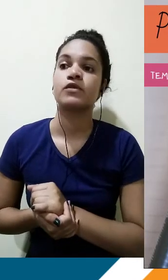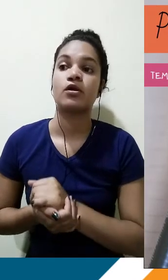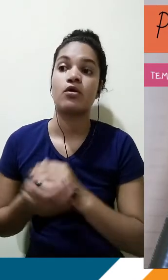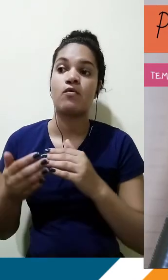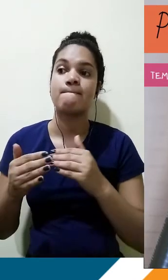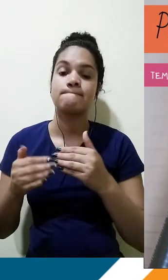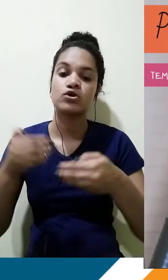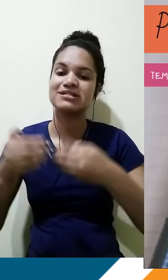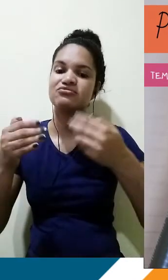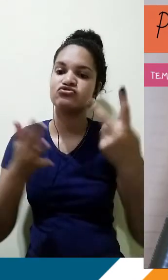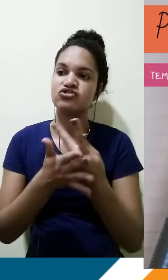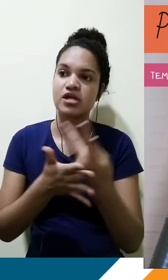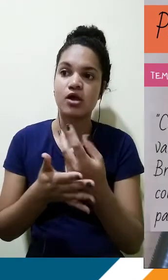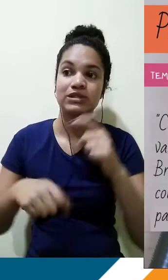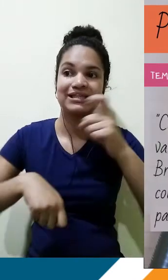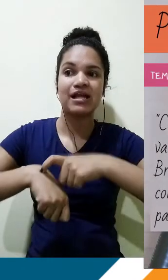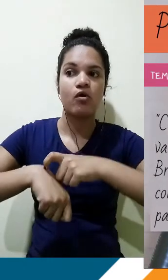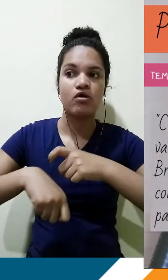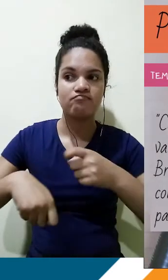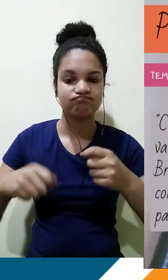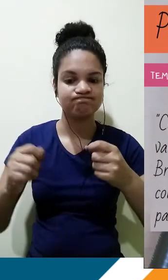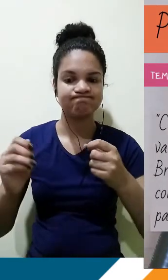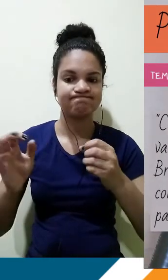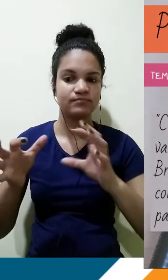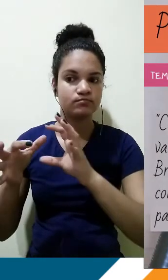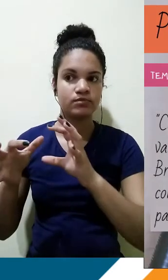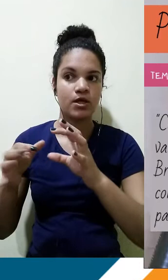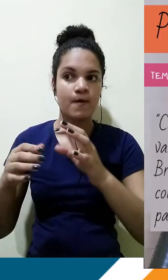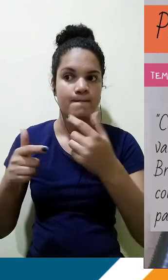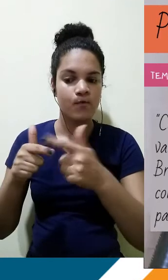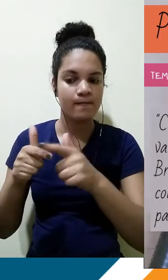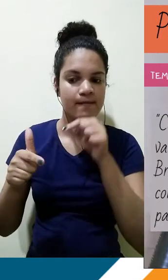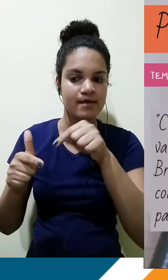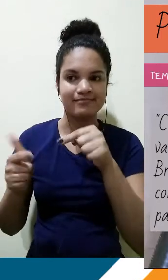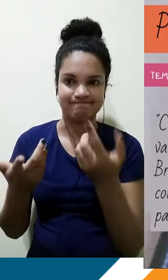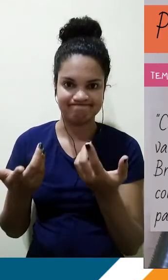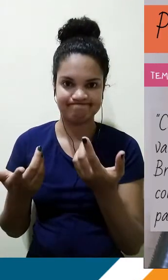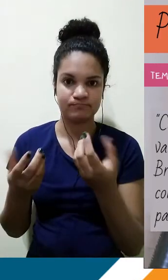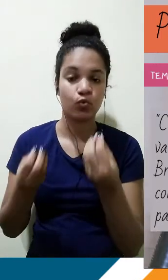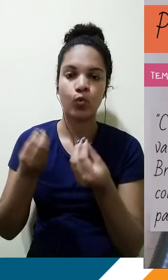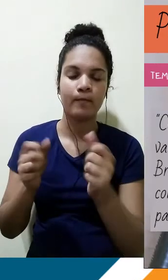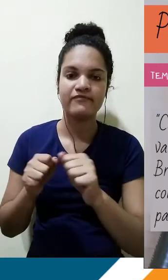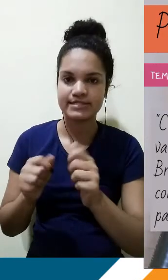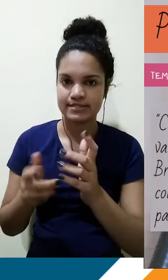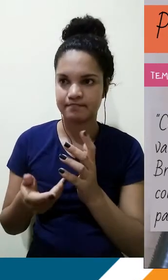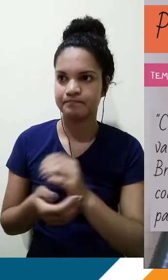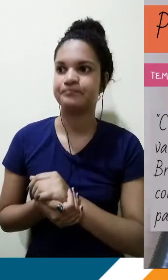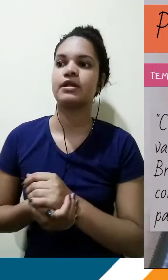problematização ou numa apresentação temática? Eu trouxe um exemplo para vocês justamente sobre o seguinte tema. O histórico problema da falta de